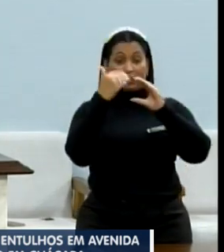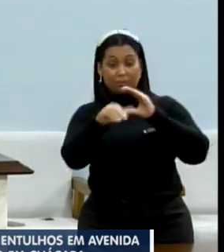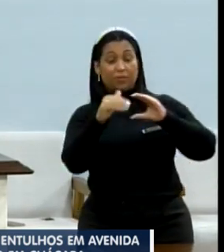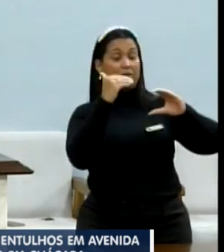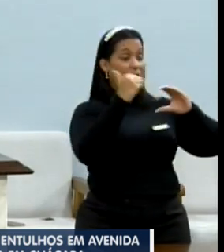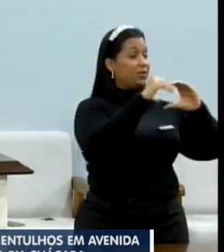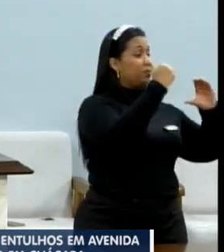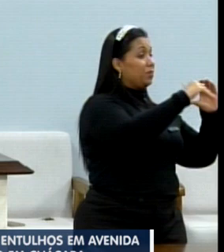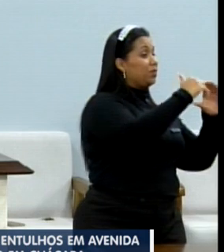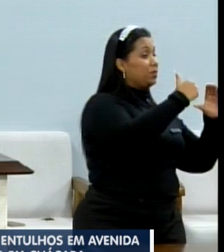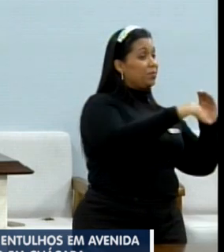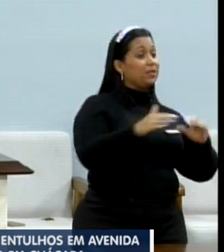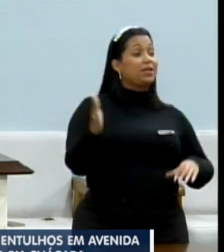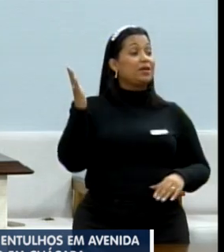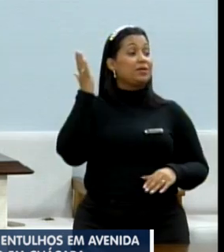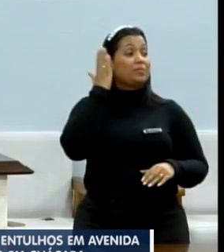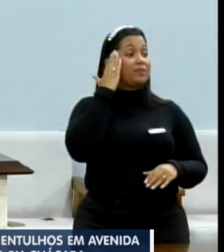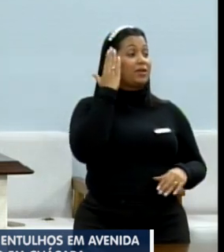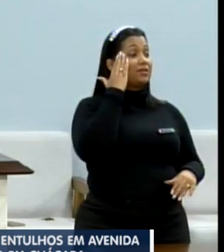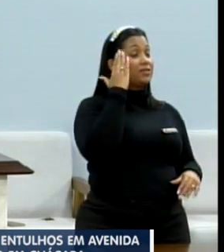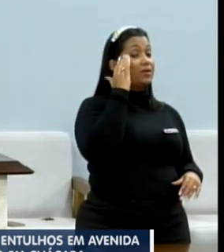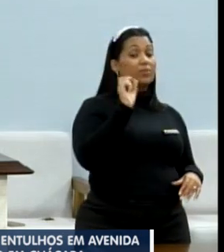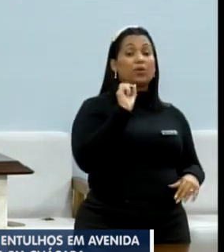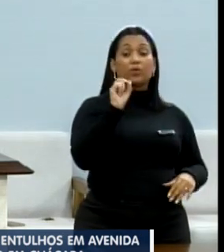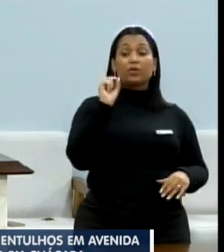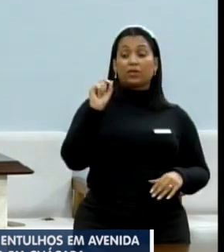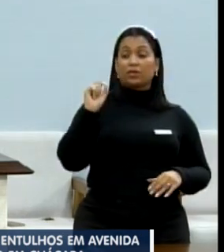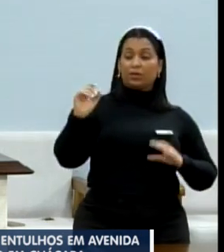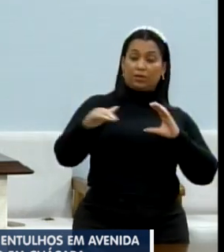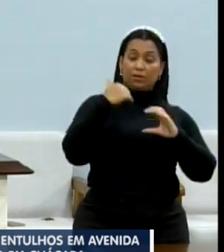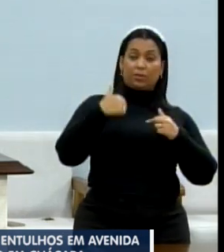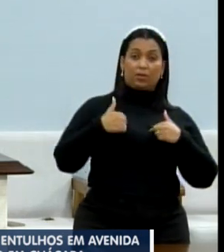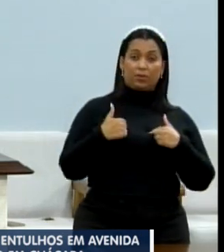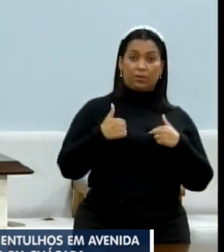mandei para alguns vereadores, para ter ciência do que mandaram para mim.